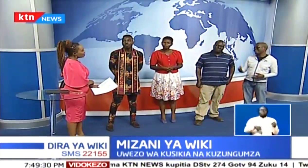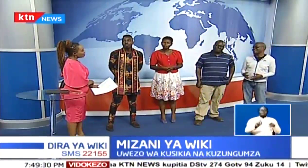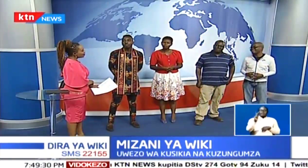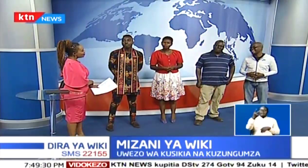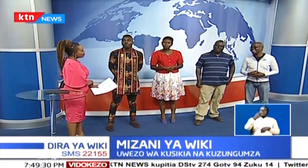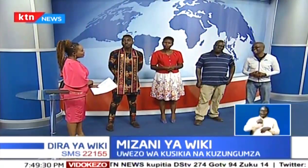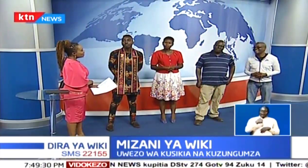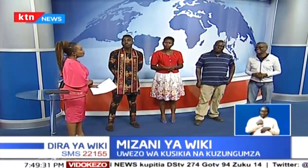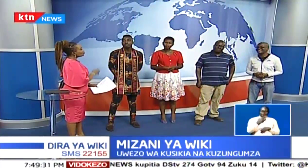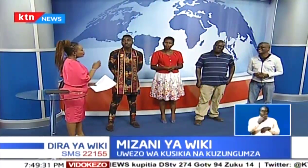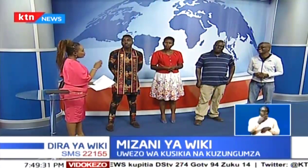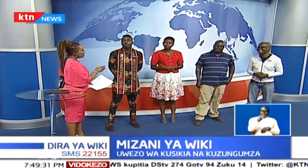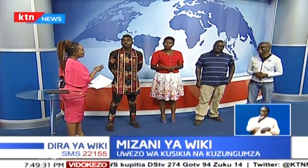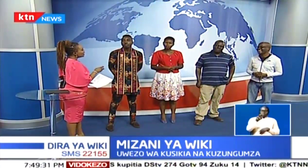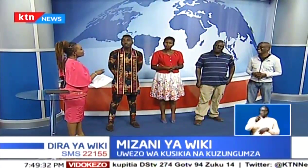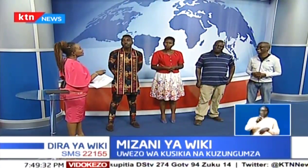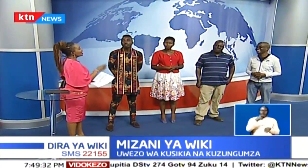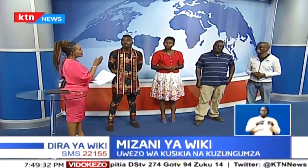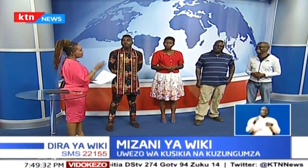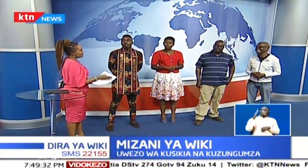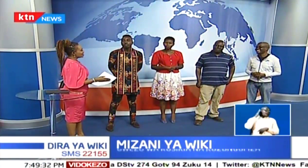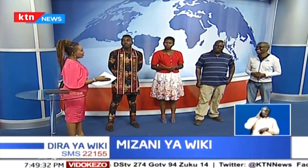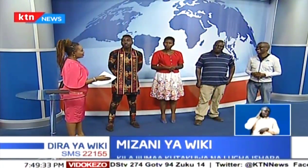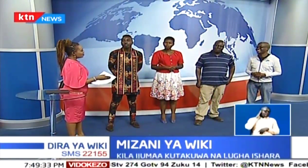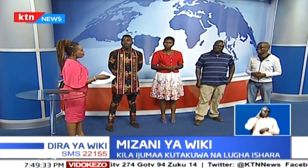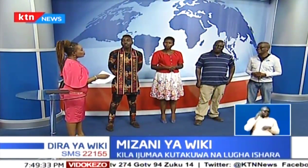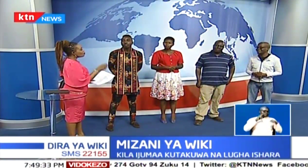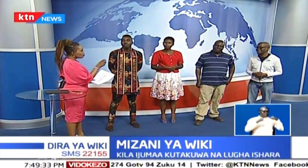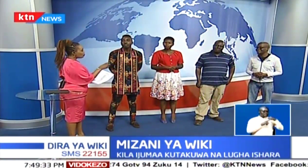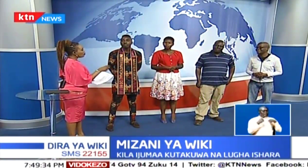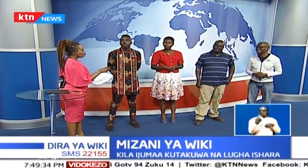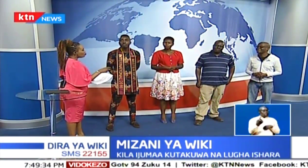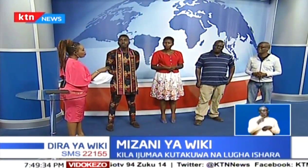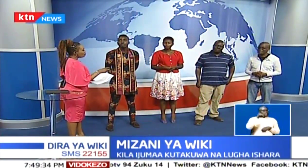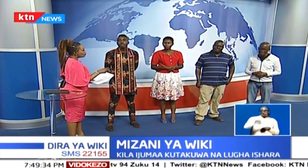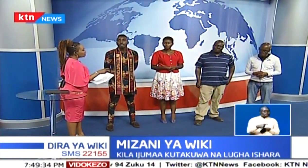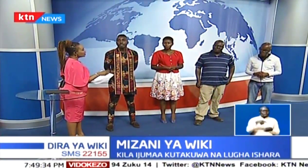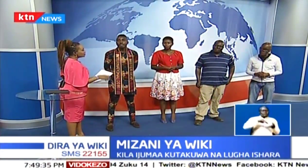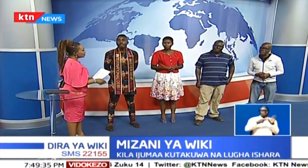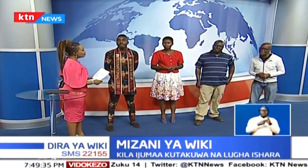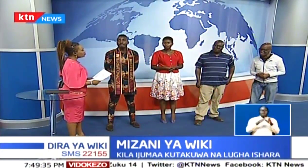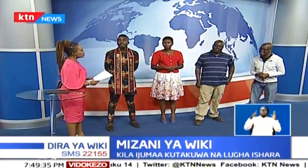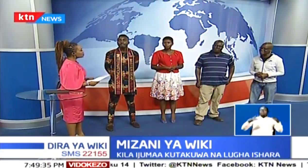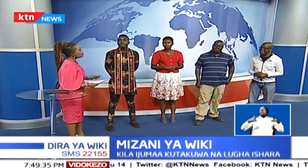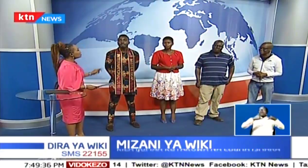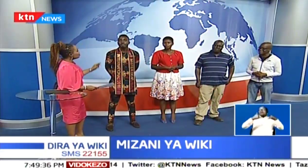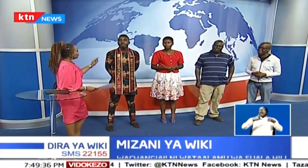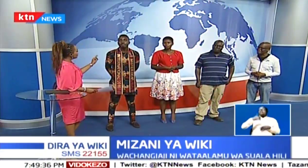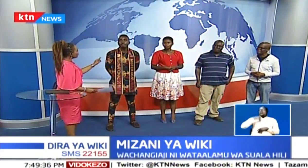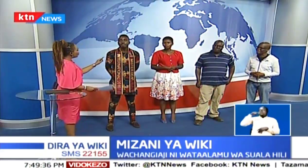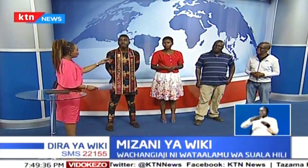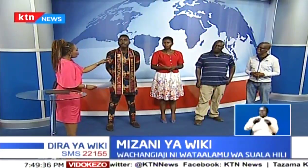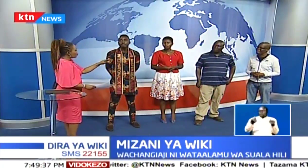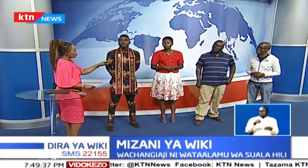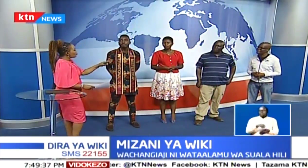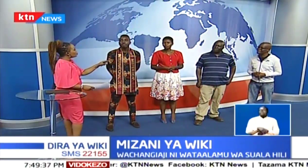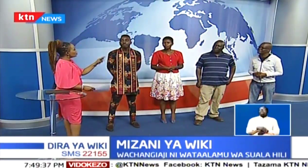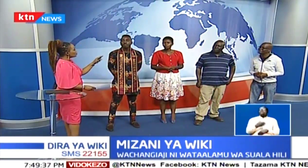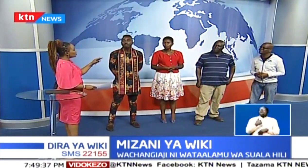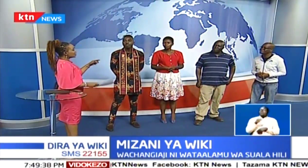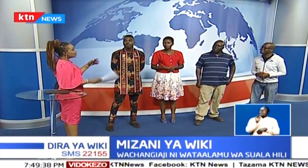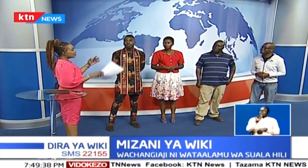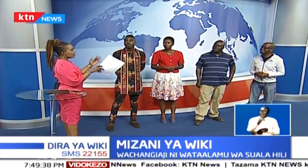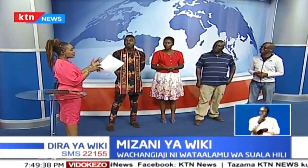milioni, arubaini na tano. Na watu walio na hali hii, laki sita. Ndio. Kwa hivyo, kuna pengo kubwa, mbara, kuna pengo kubwa Kuna Labda, nijekuenu,